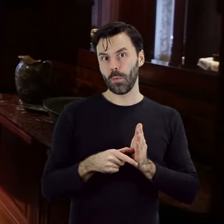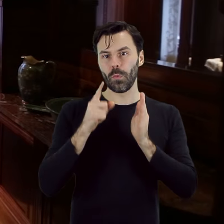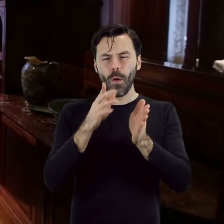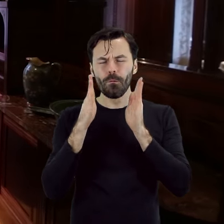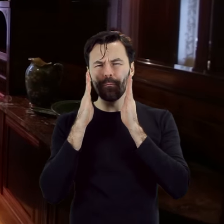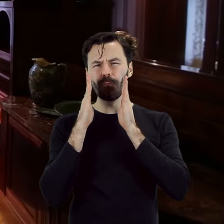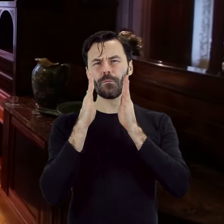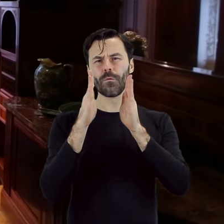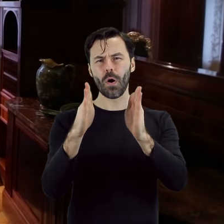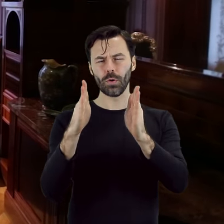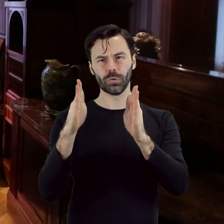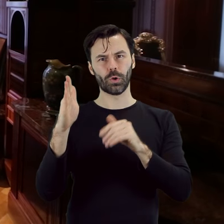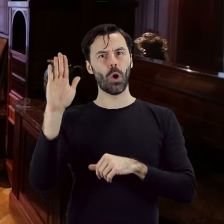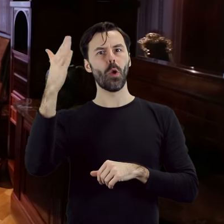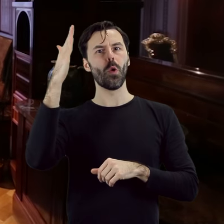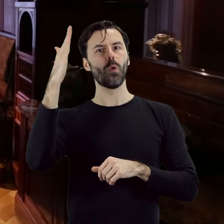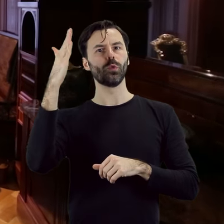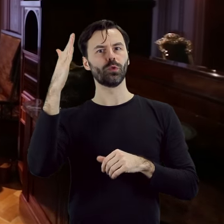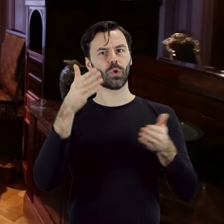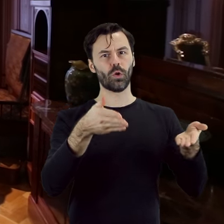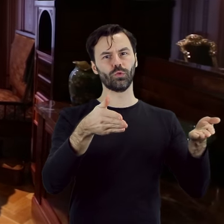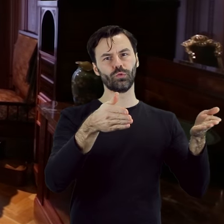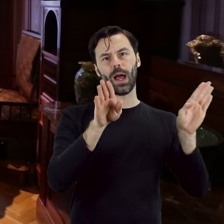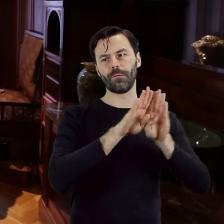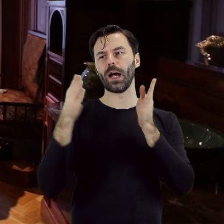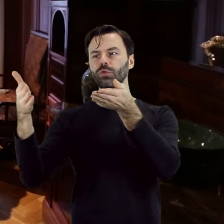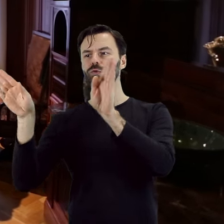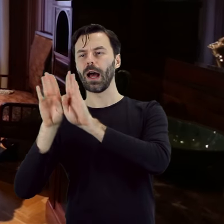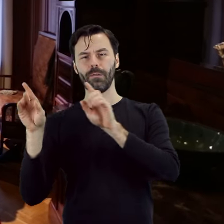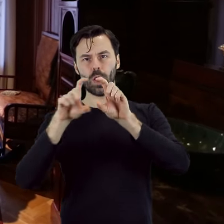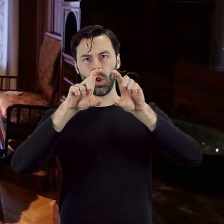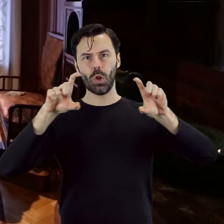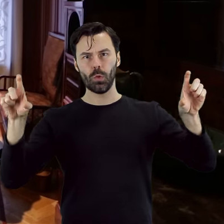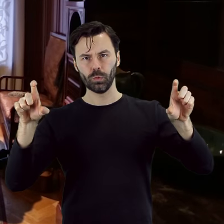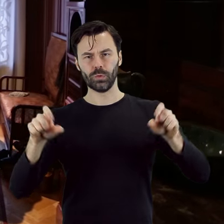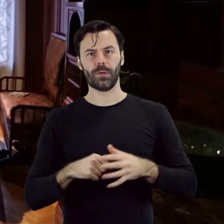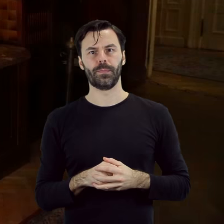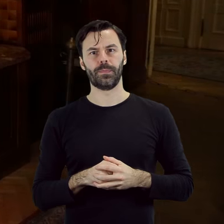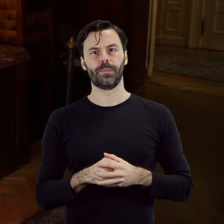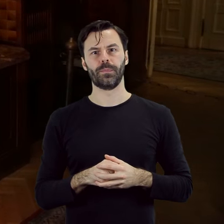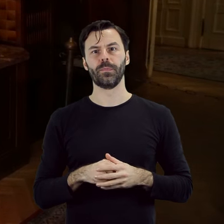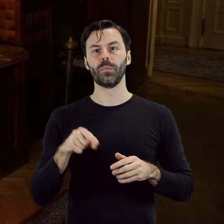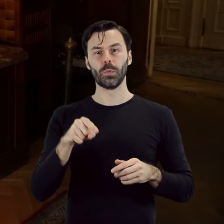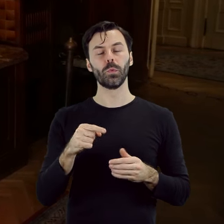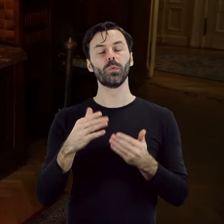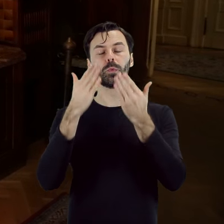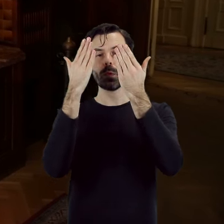wysokim lustrem umieszczonym pomiędzy szafami oraz dwiema mniejszymi szafkami toaletowymi po przeciwnej stronie.